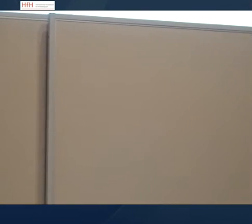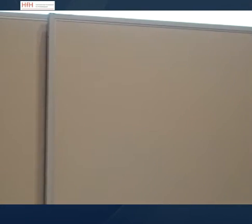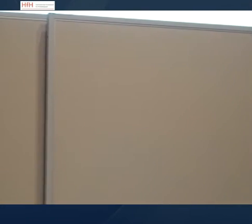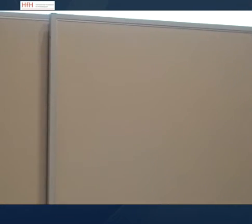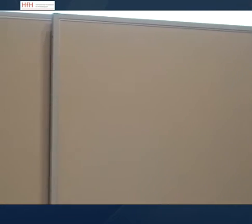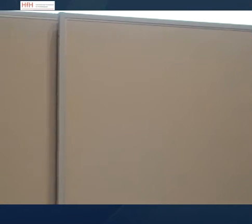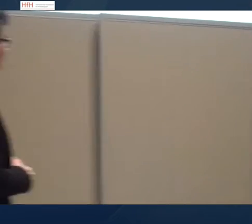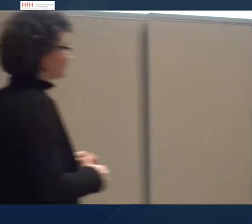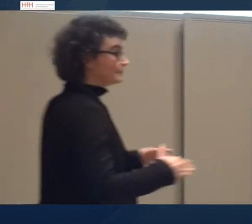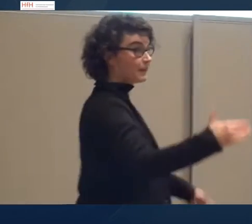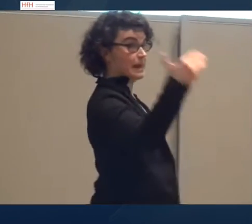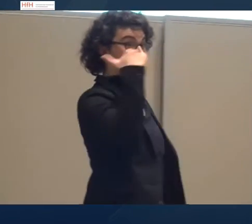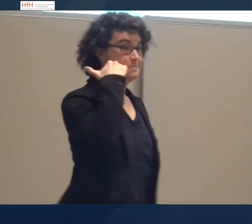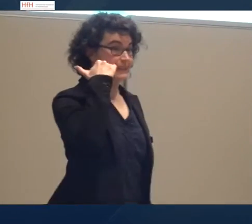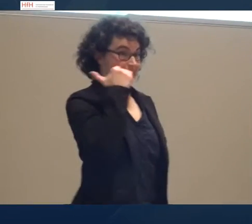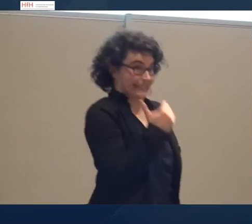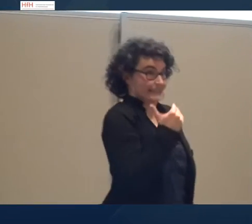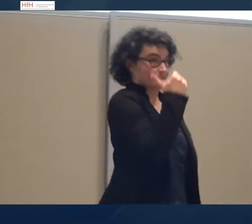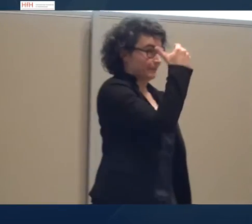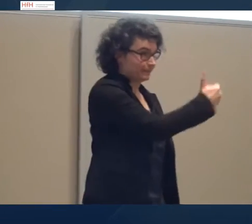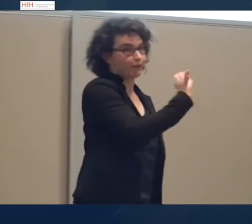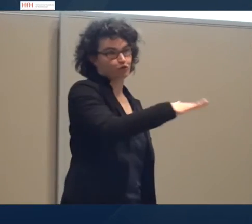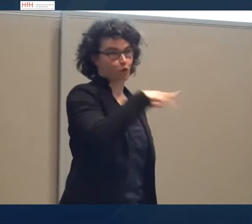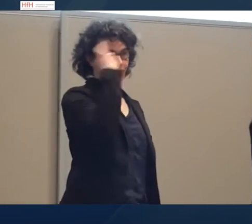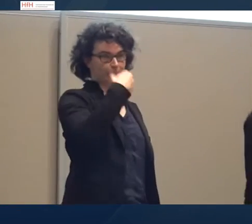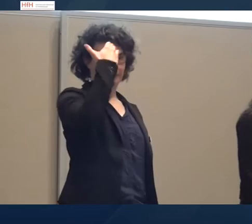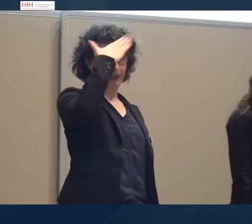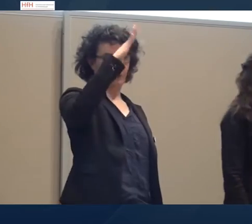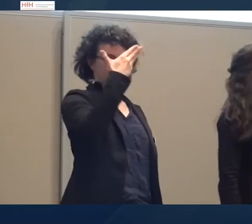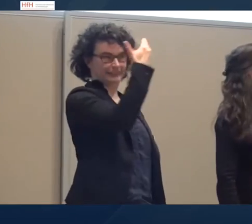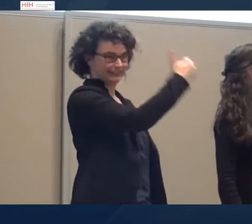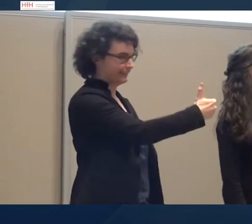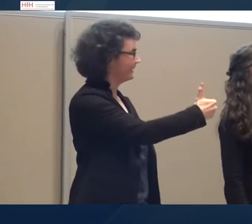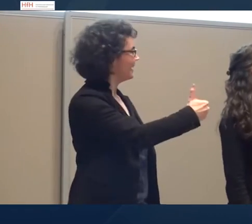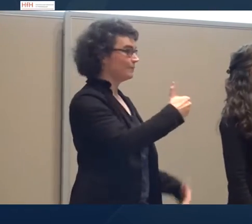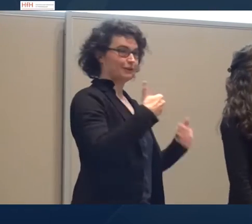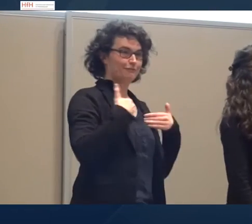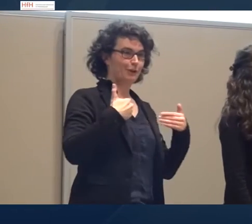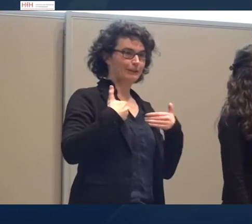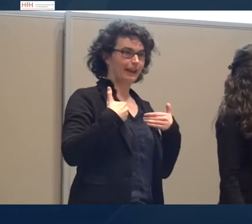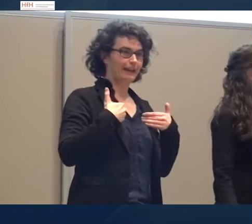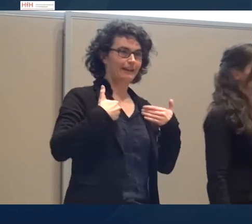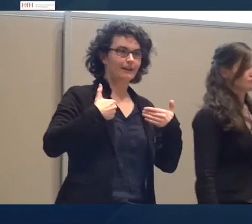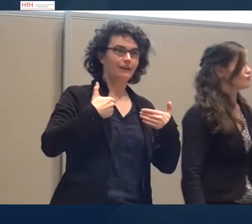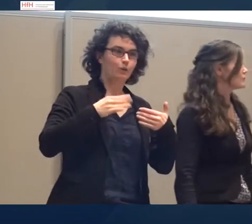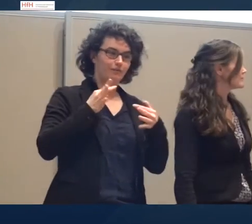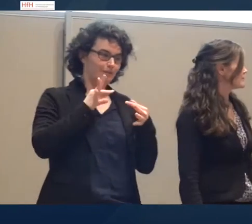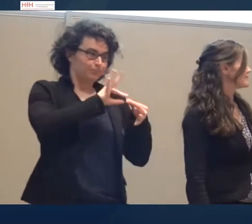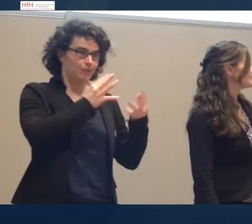Also, Hattie kennen Sie schon. Ich freue mich, dass wir in der Kooperation zusammen mit der